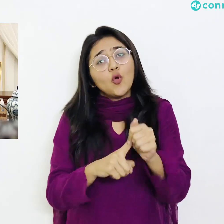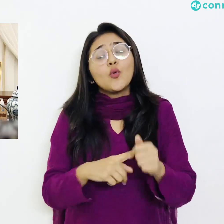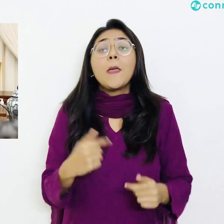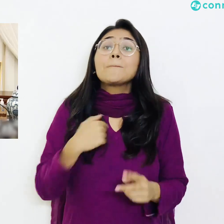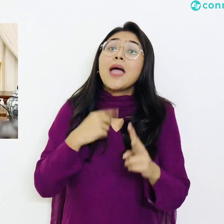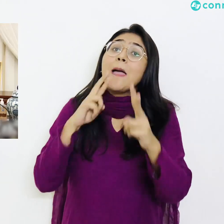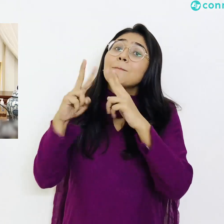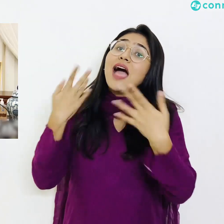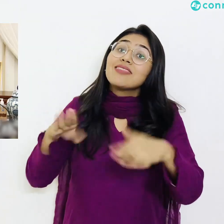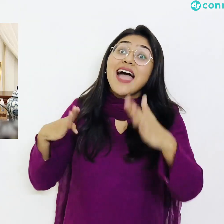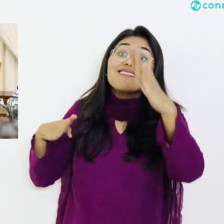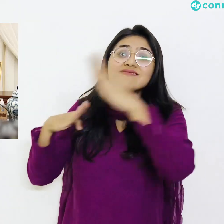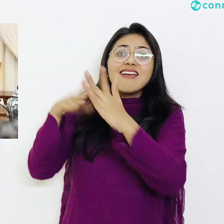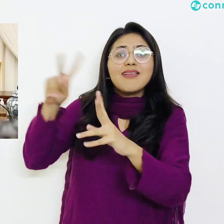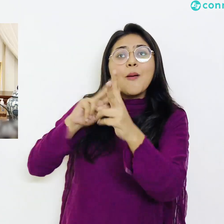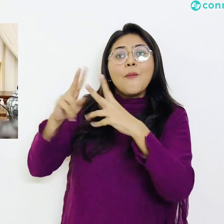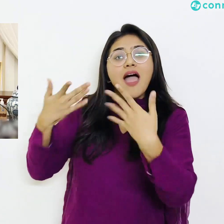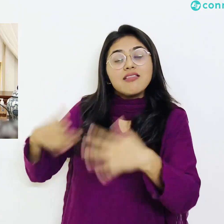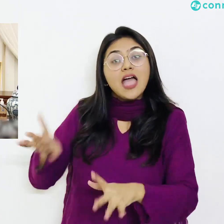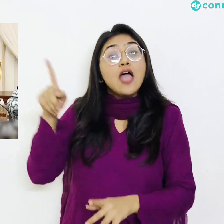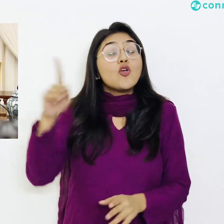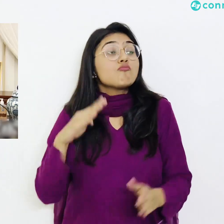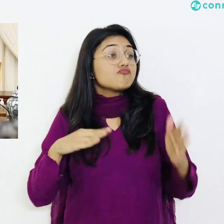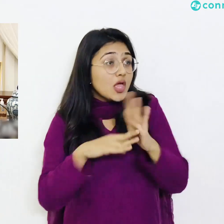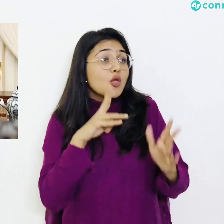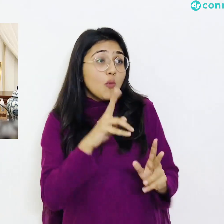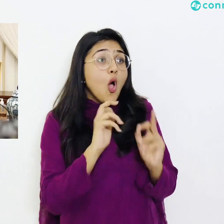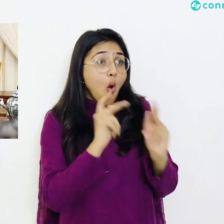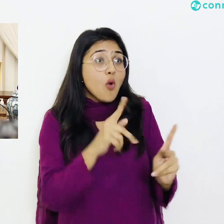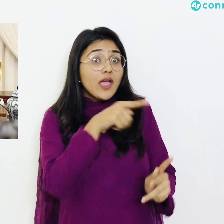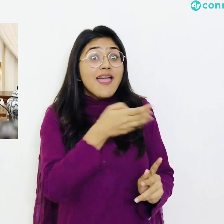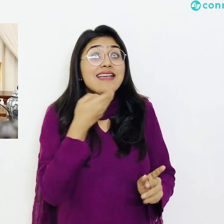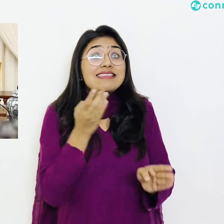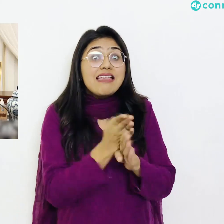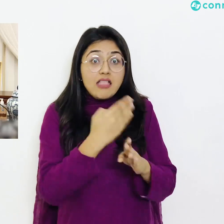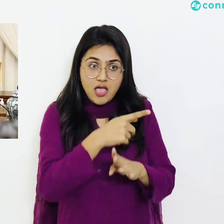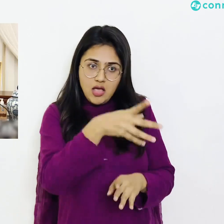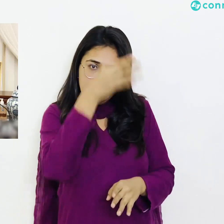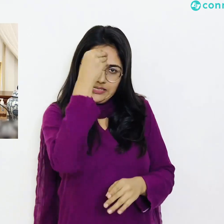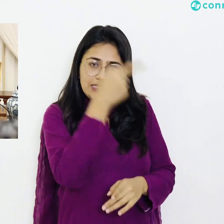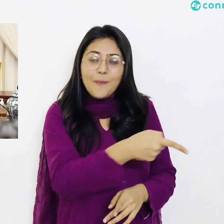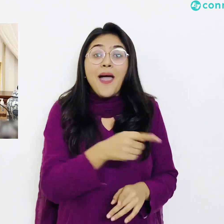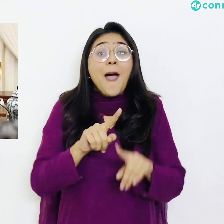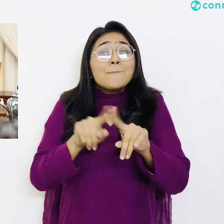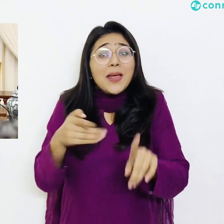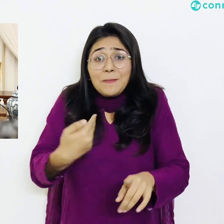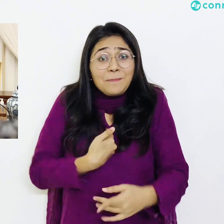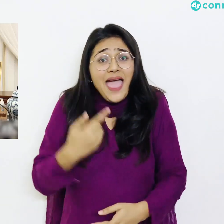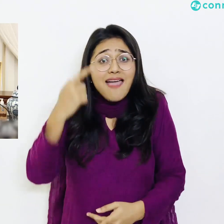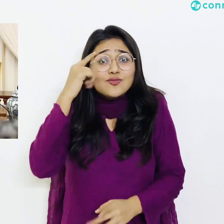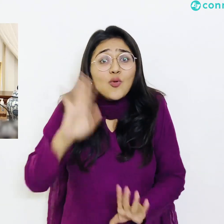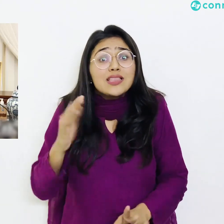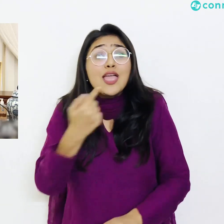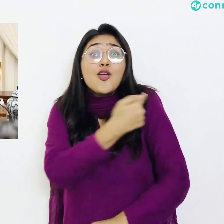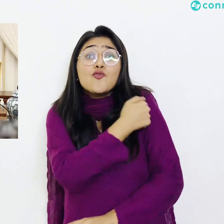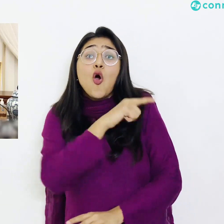حکومت سندھ اگر سمجھتی اور ہم نہیں سمجھتے جو ایکسپرٹس ہیں جو ڈاکٹر حضرات ہیں ان کی رائے کے مطابق ہم نے